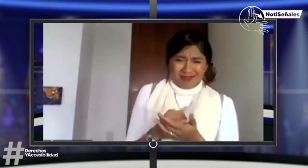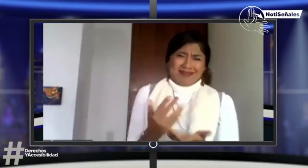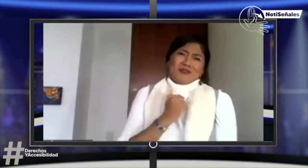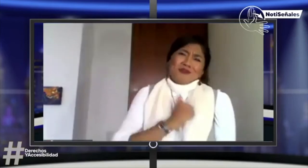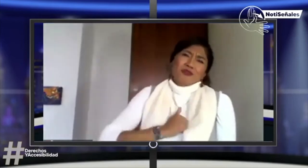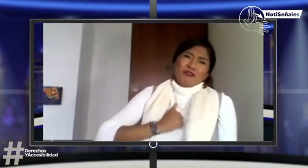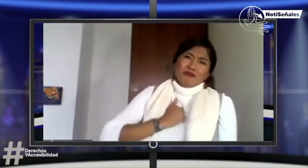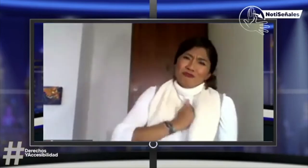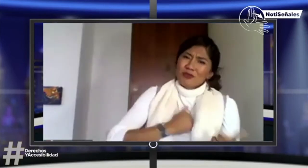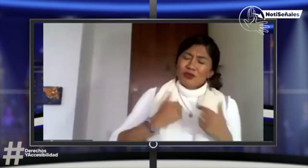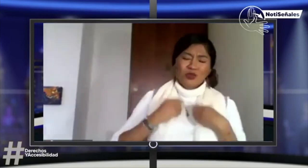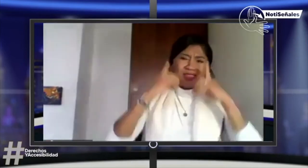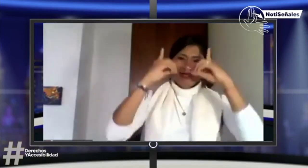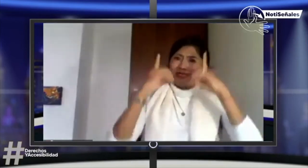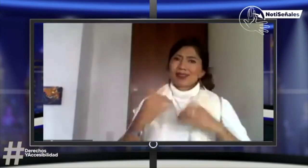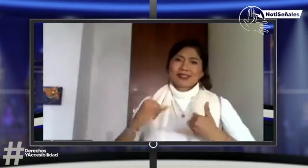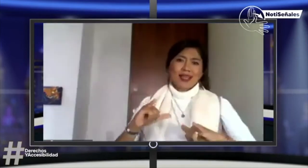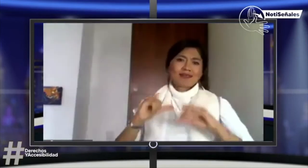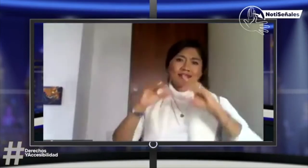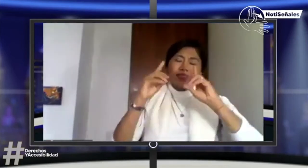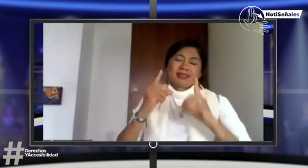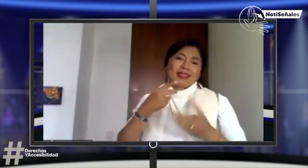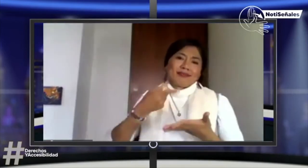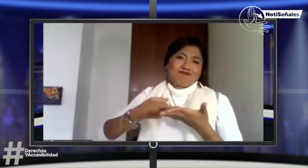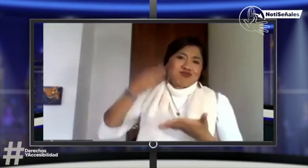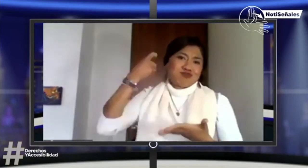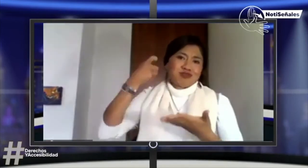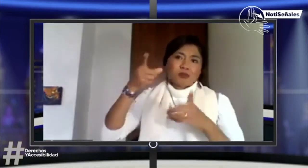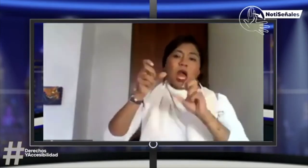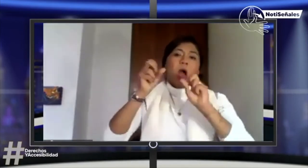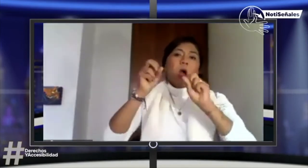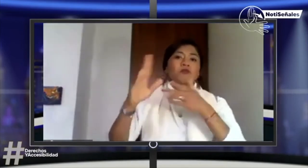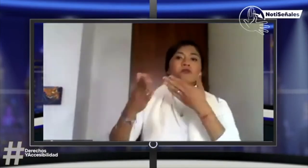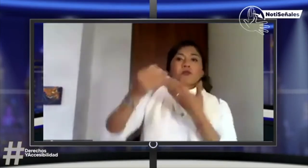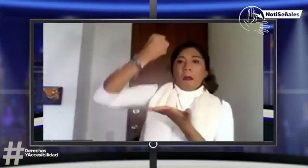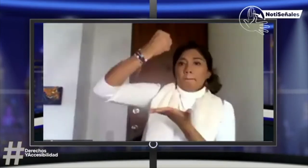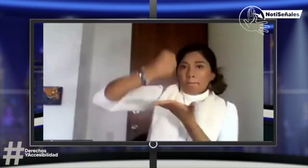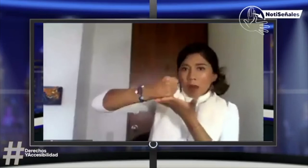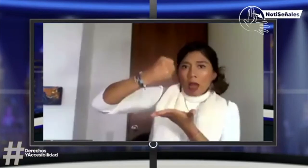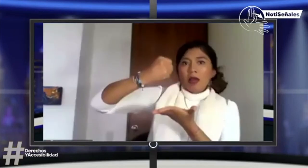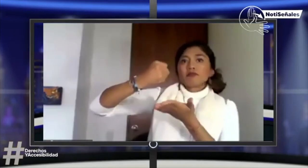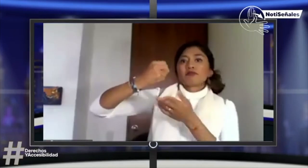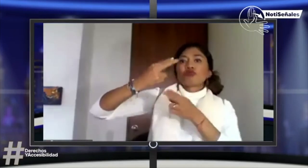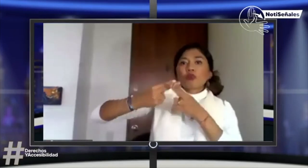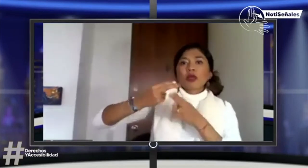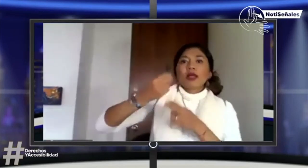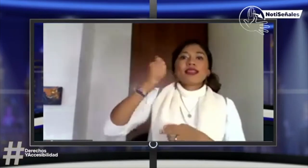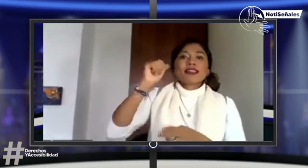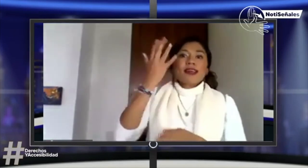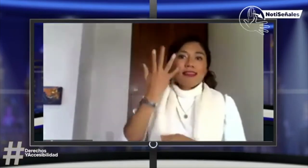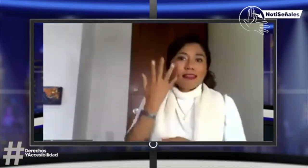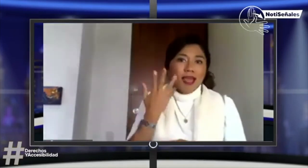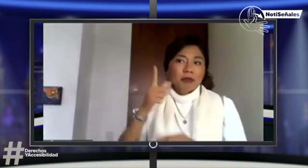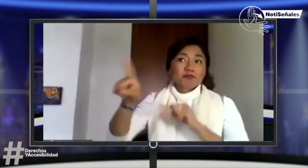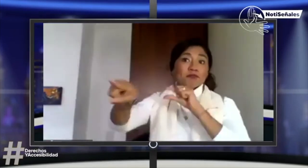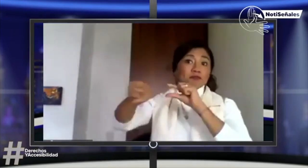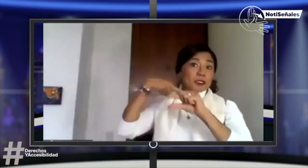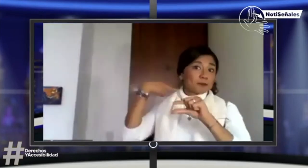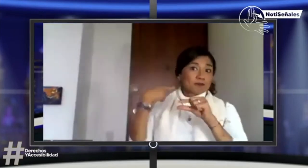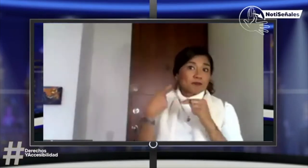años y yo no quiero volver a vivirla. Obviamente, es una decisión que yo ya tomé. Y entonces él, pues, me hizo el radicado y me dijo que en